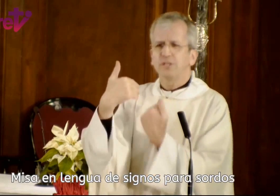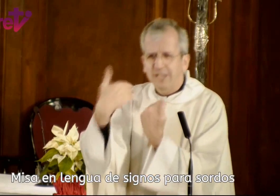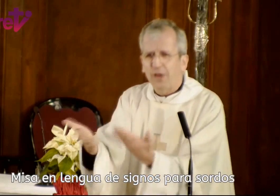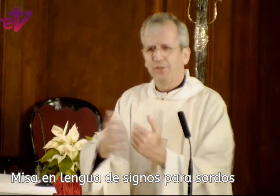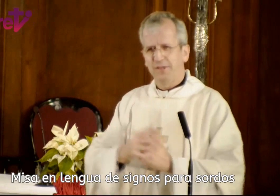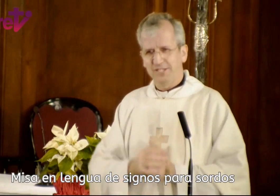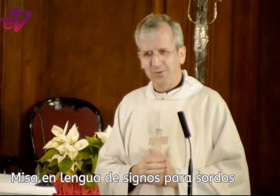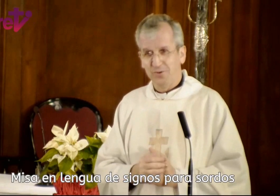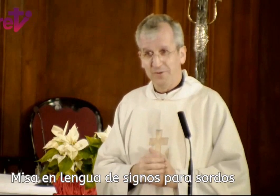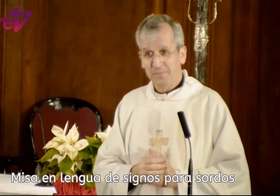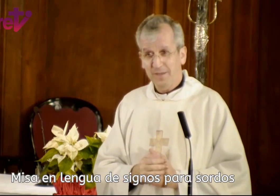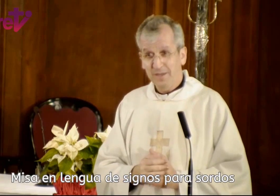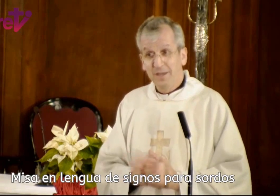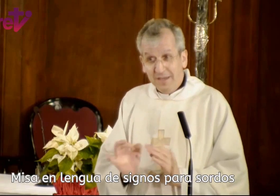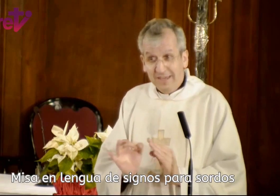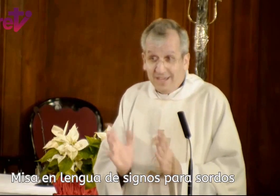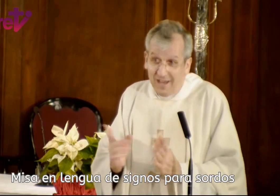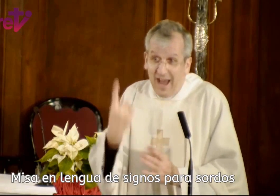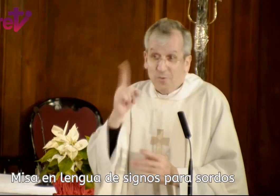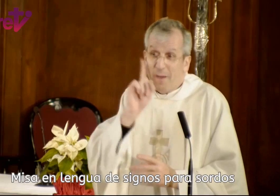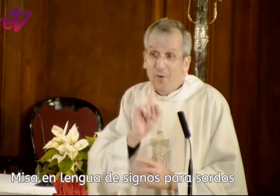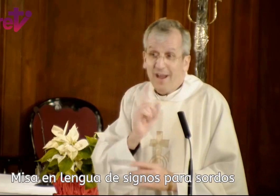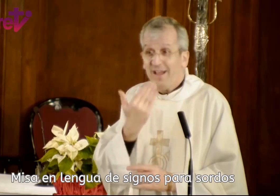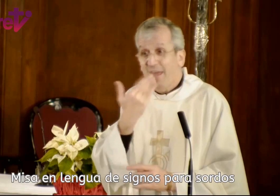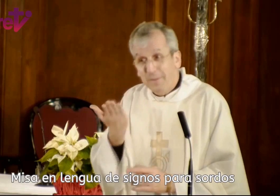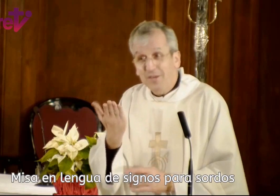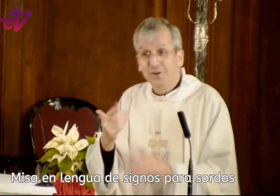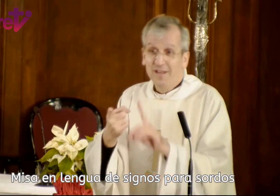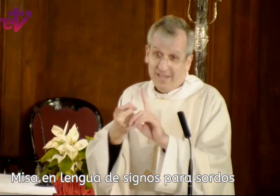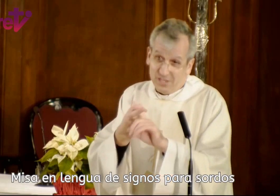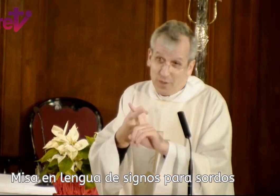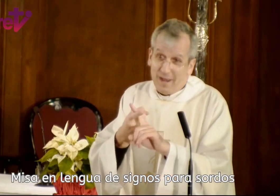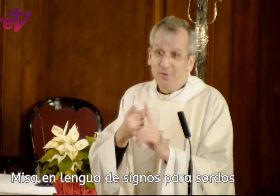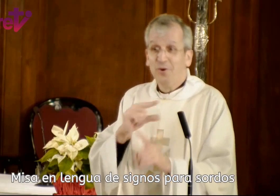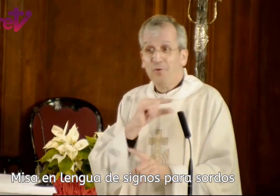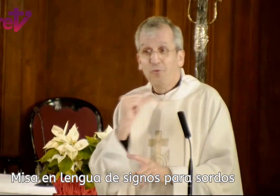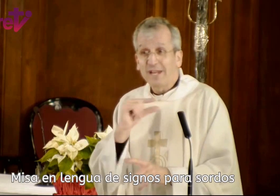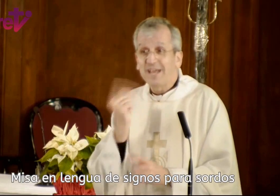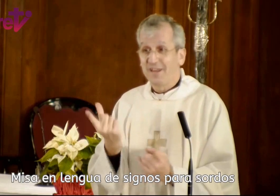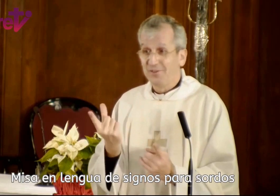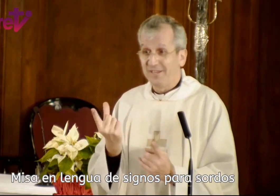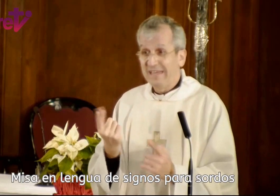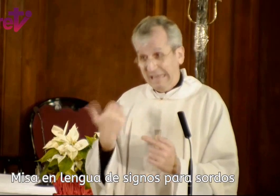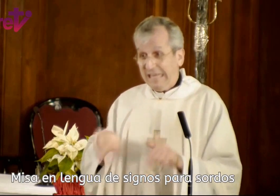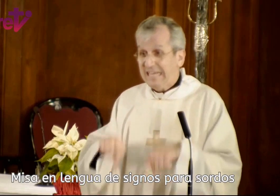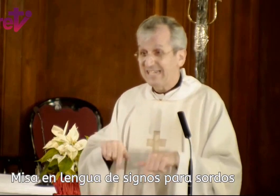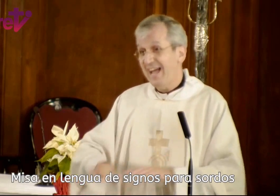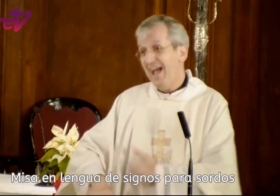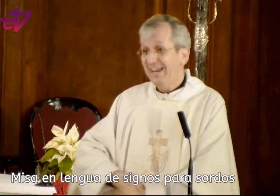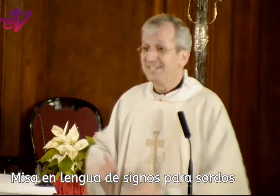se la concede seguro. Y hay una monja que pidió que su hermano fuera sacerdote y ya está en el